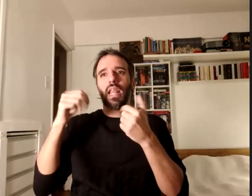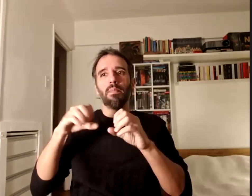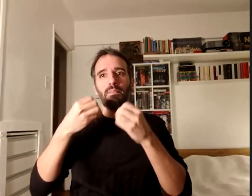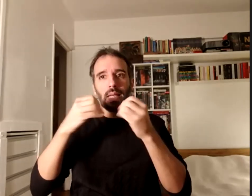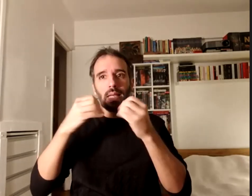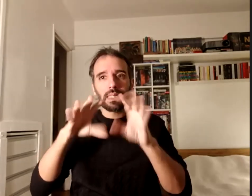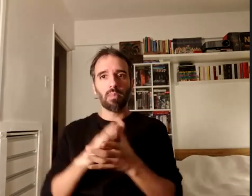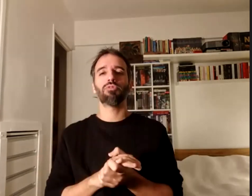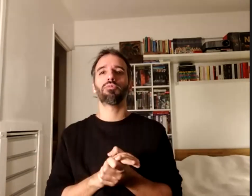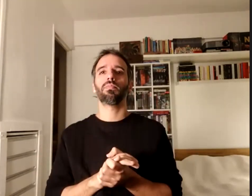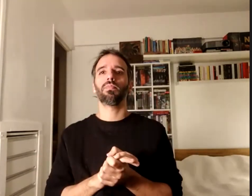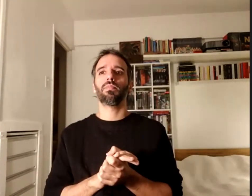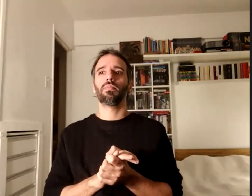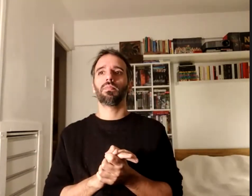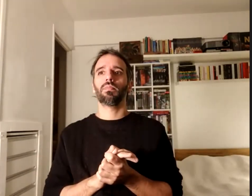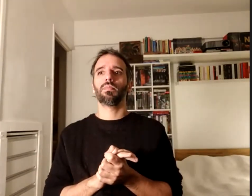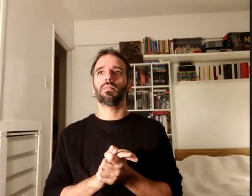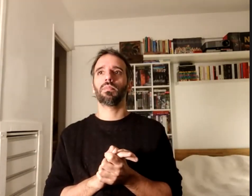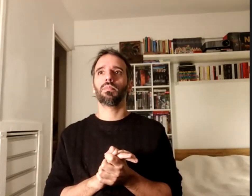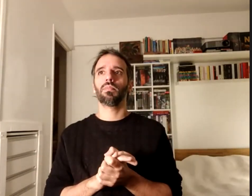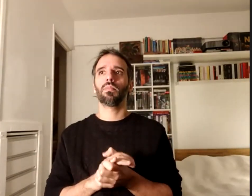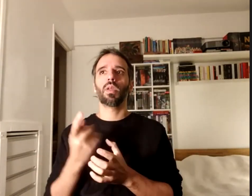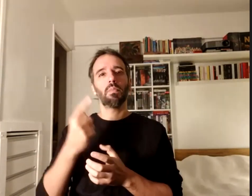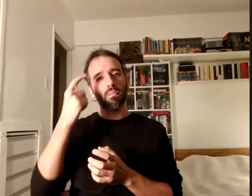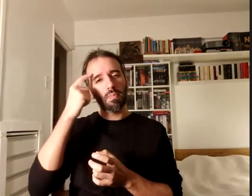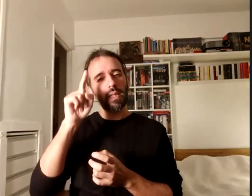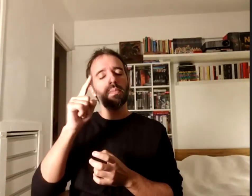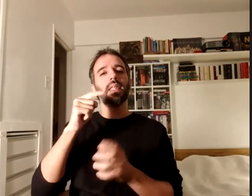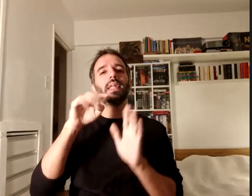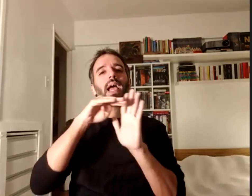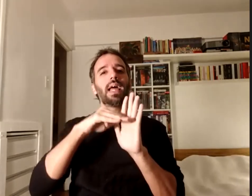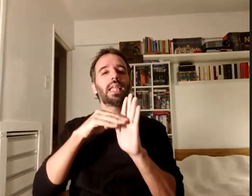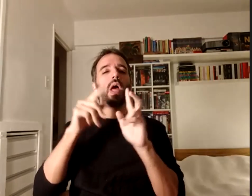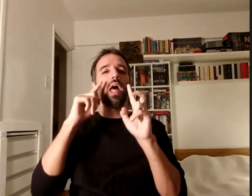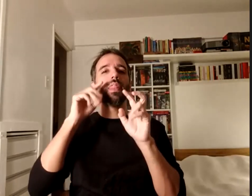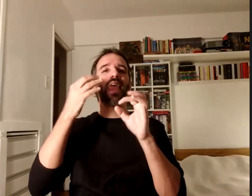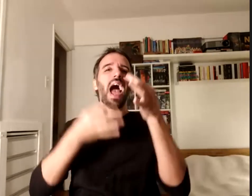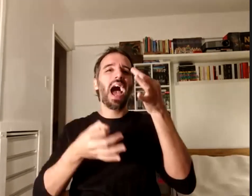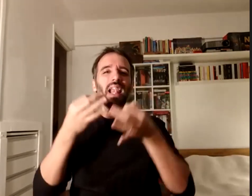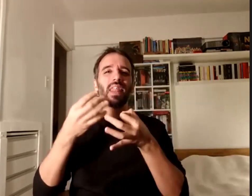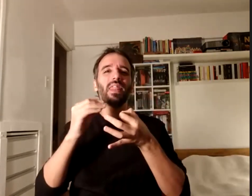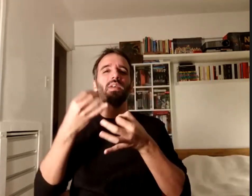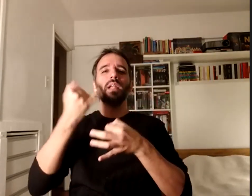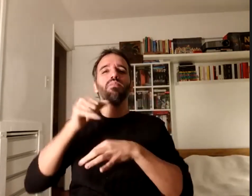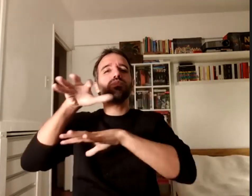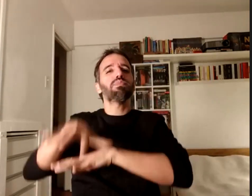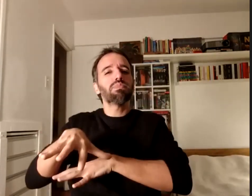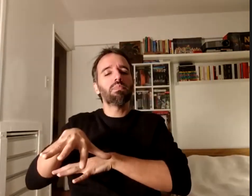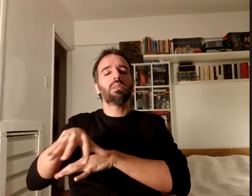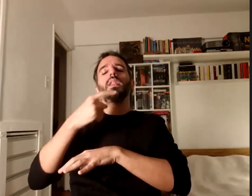pensamos que aquellas categorías de análisis tienen que estar situadas digamos que pensar que construir un campo de